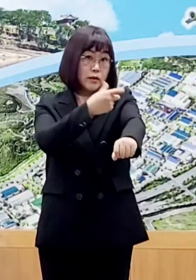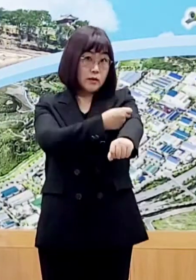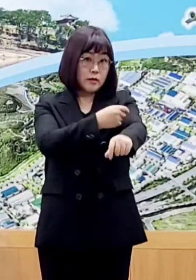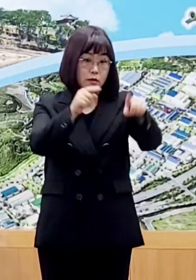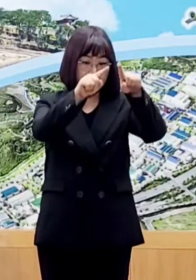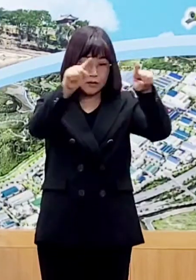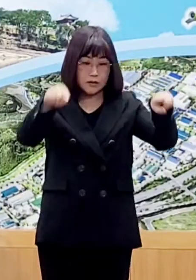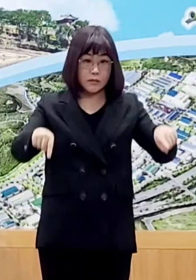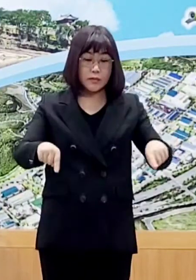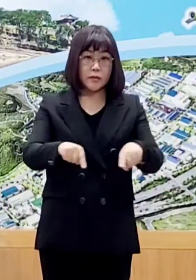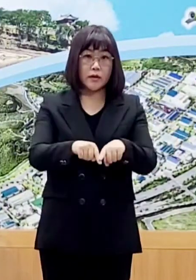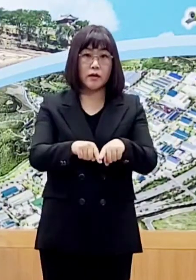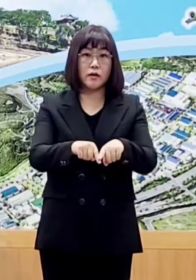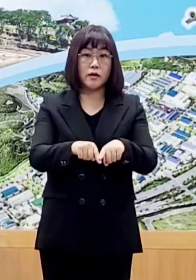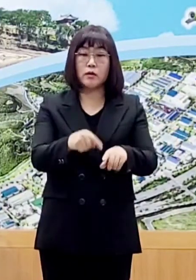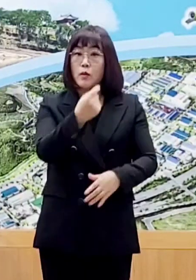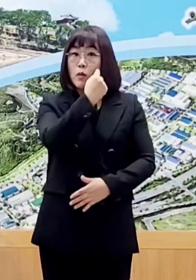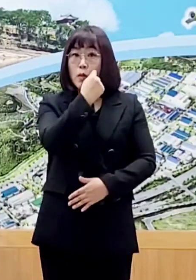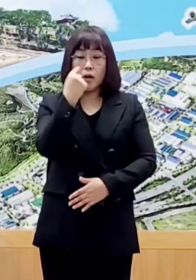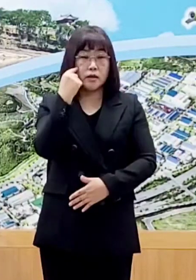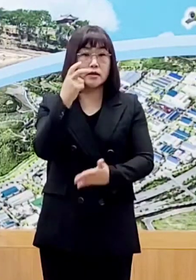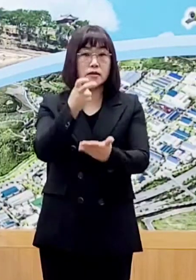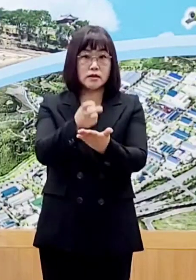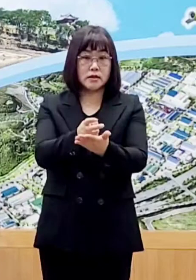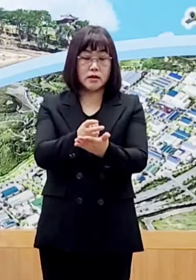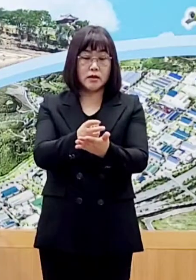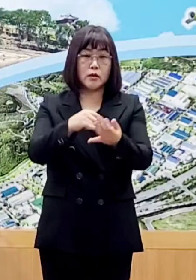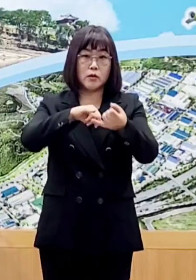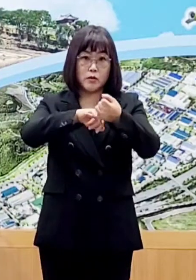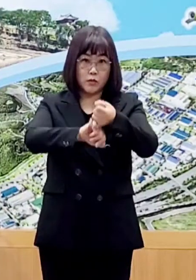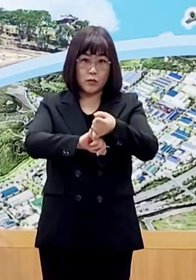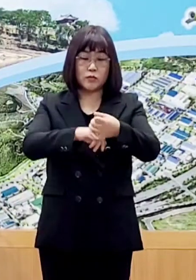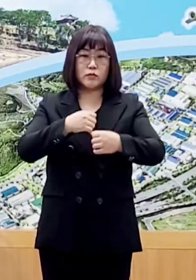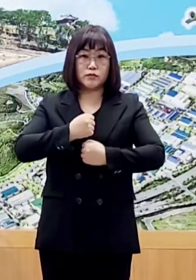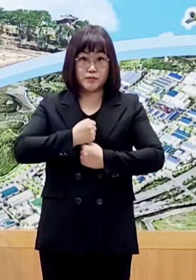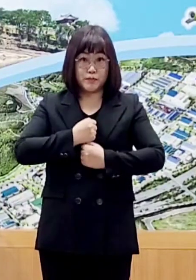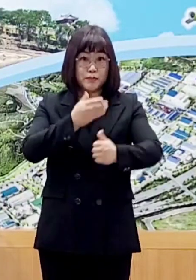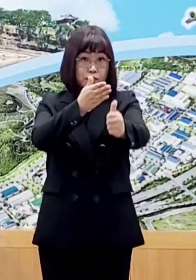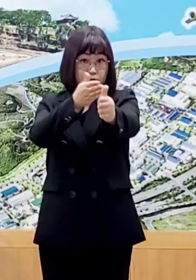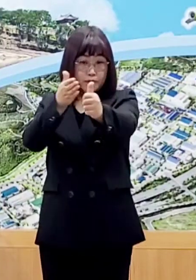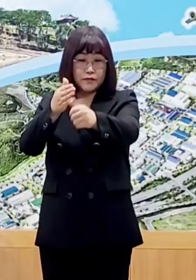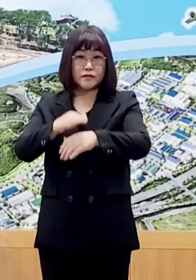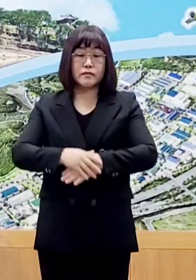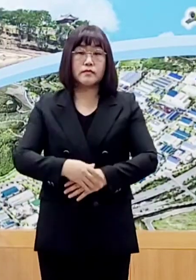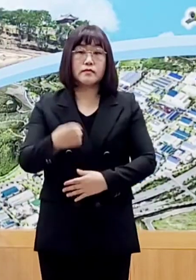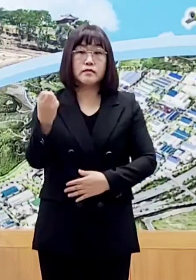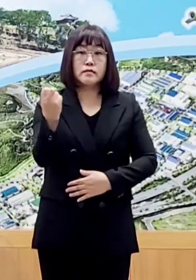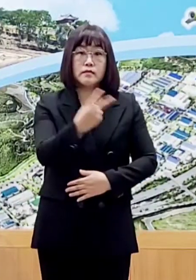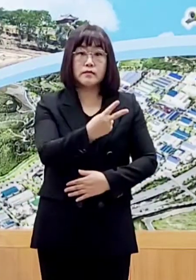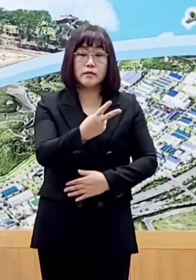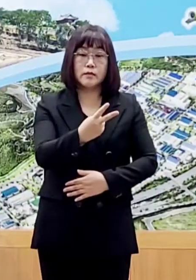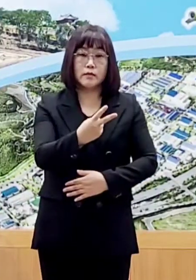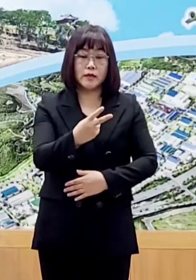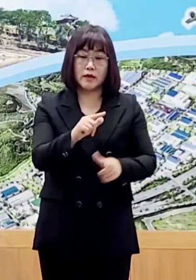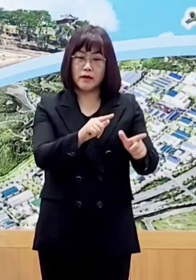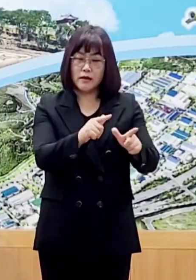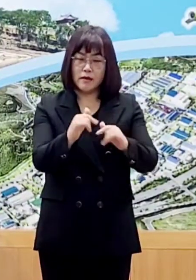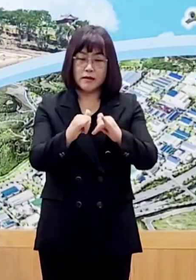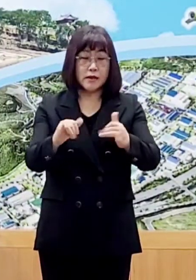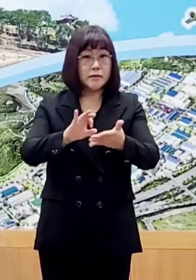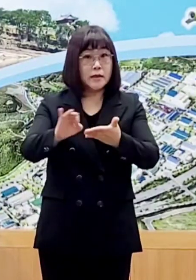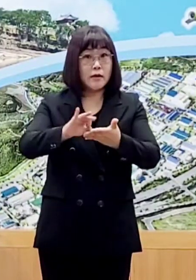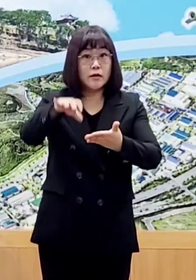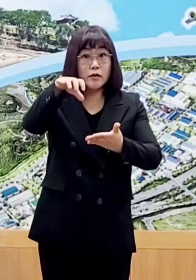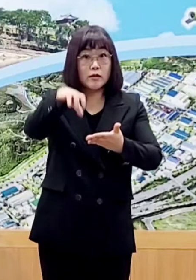음성확인제를 꼭 준수하여 주시기 바랍니다. 아울러 다중이용시설에서는